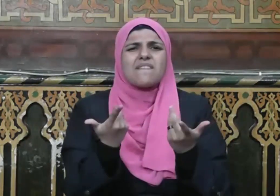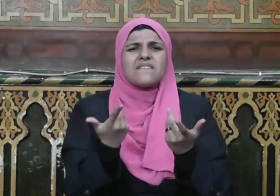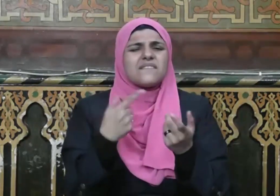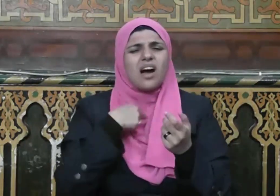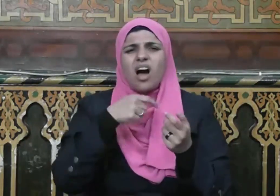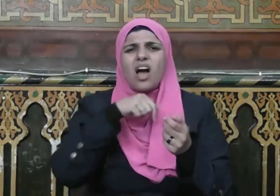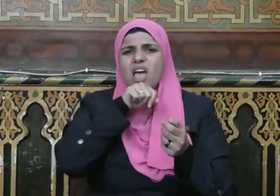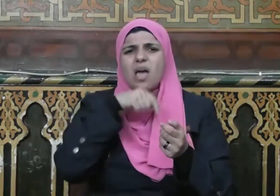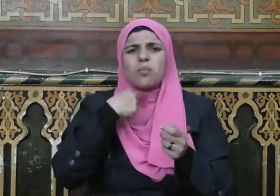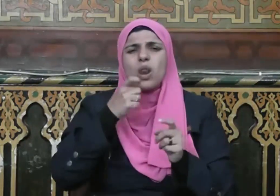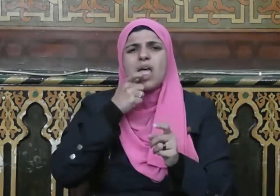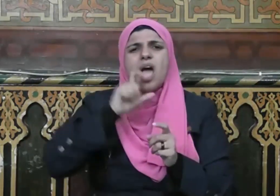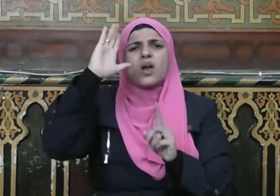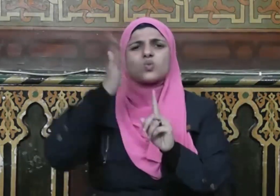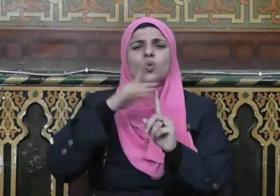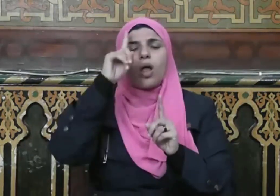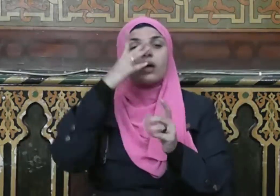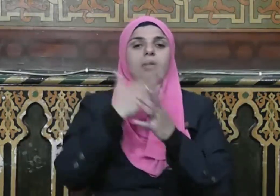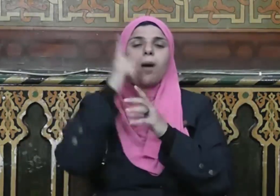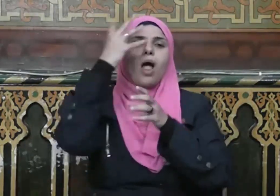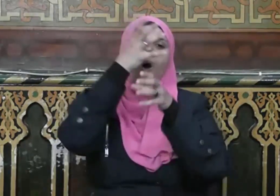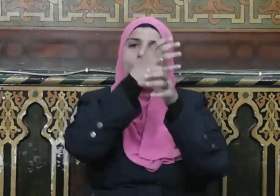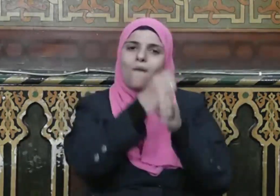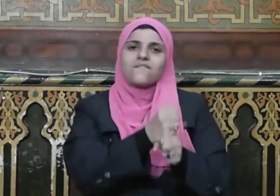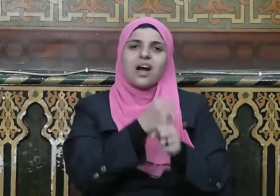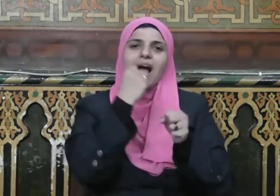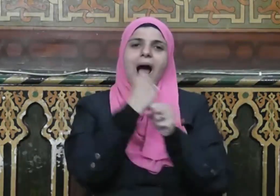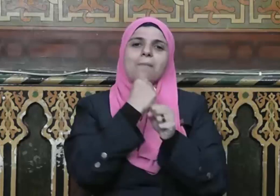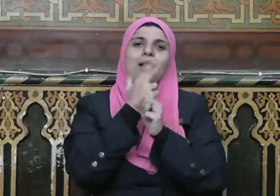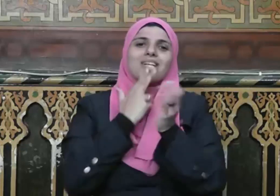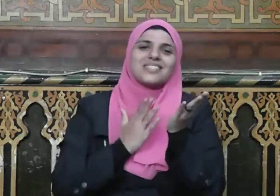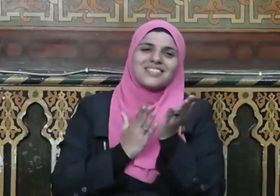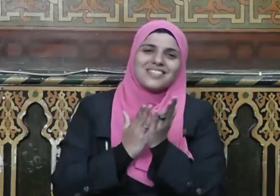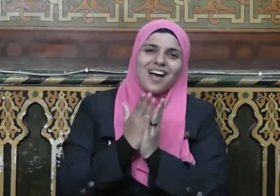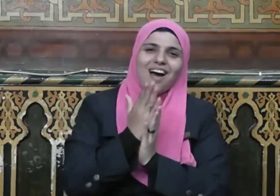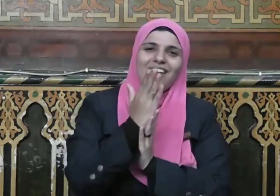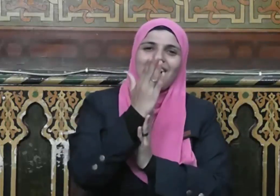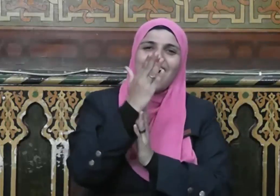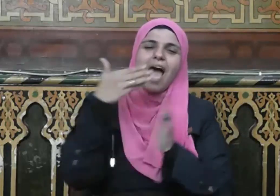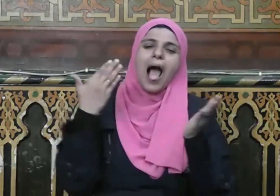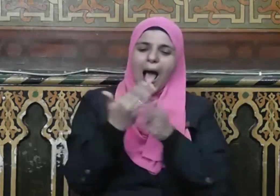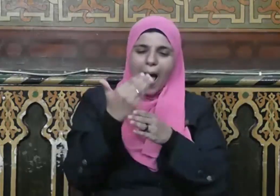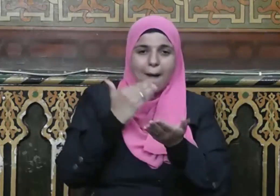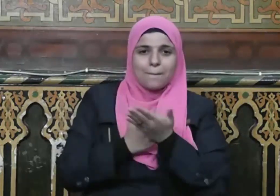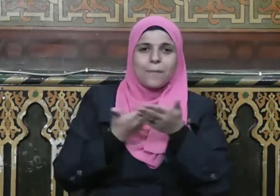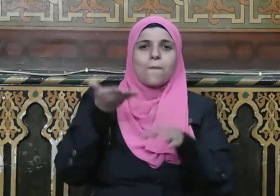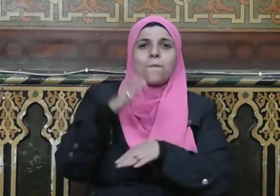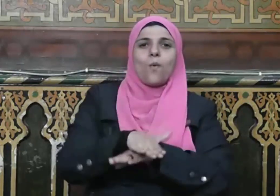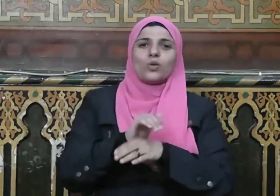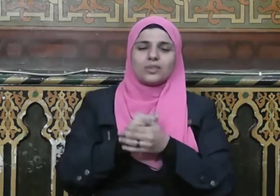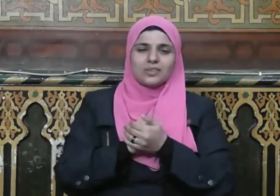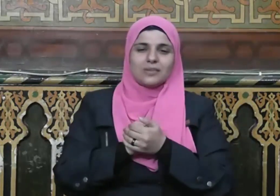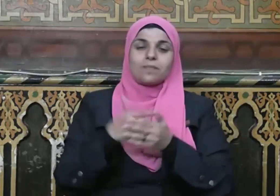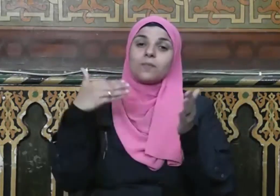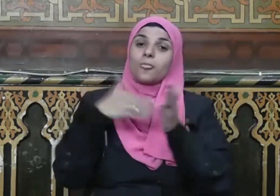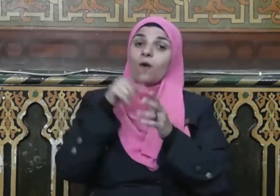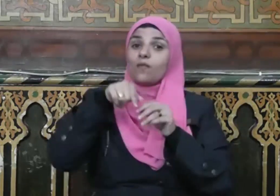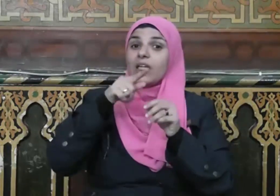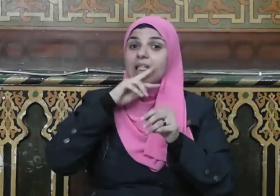الله قال يوفقه لعمل صالح قبل الموت وفي رواية إذا